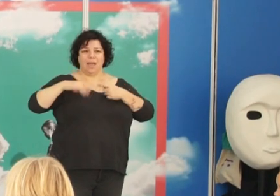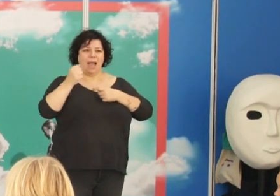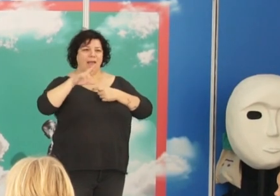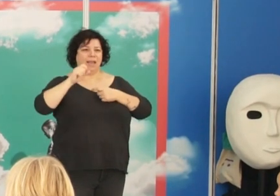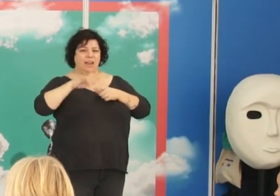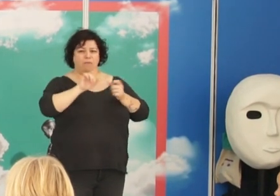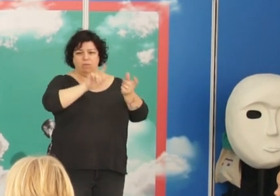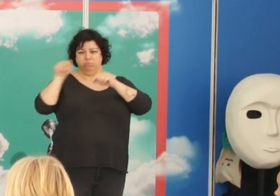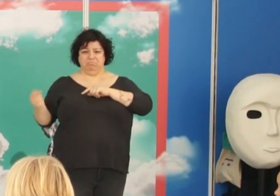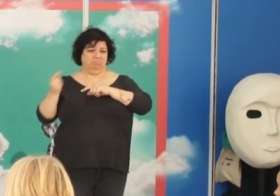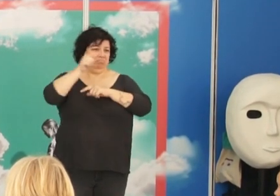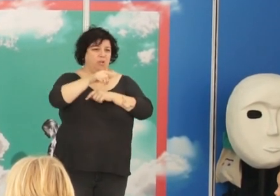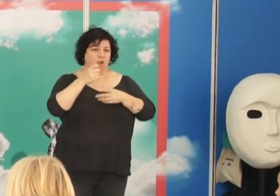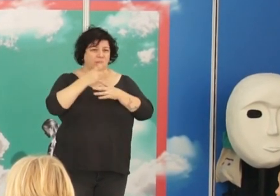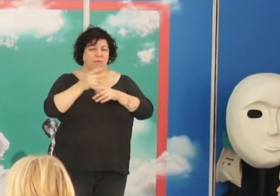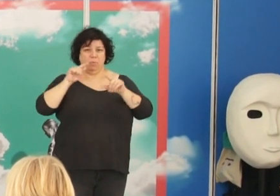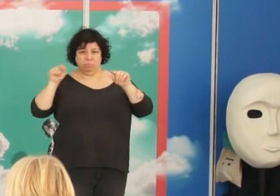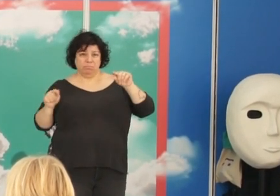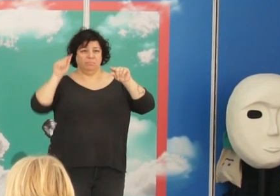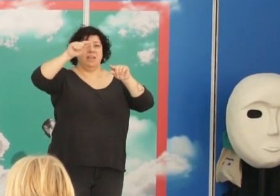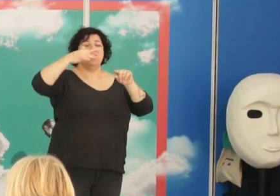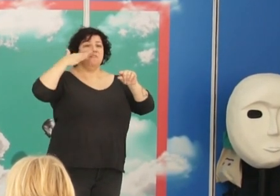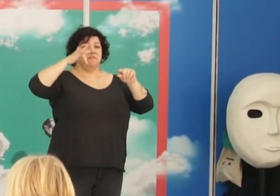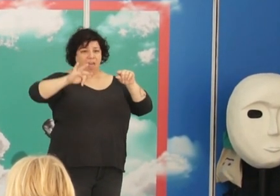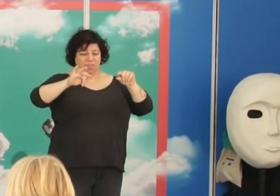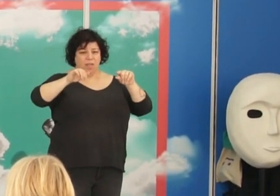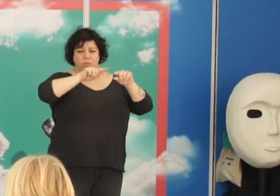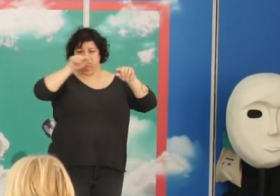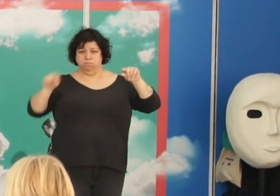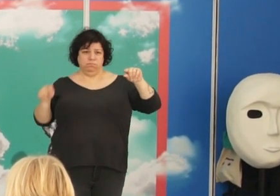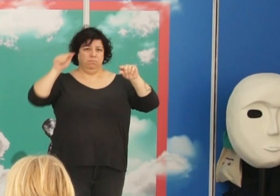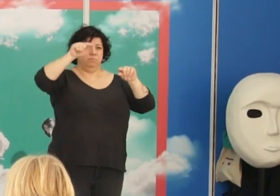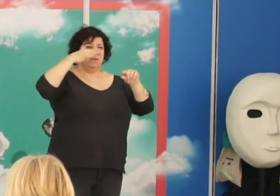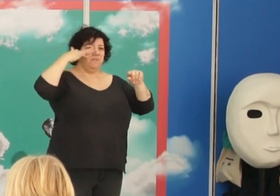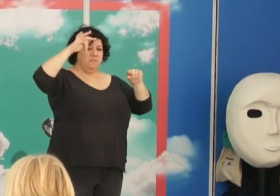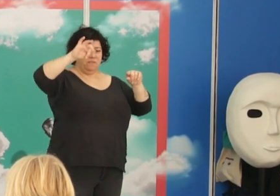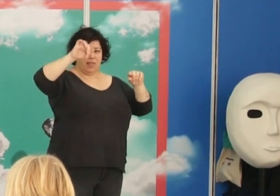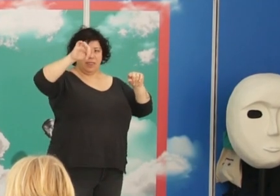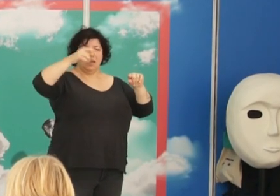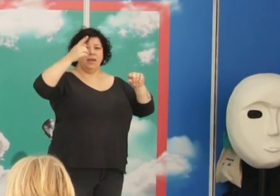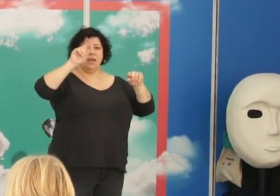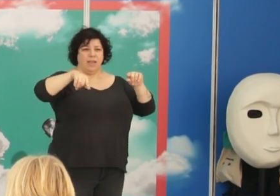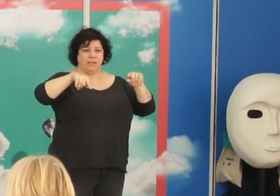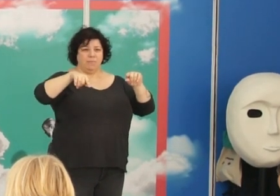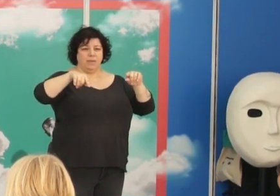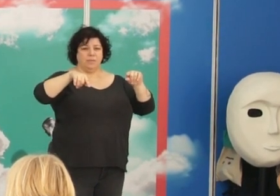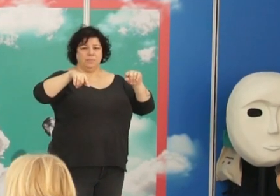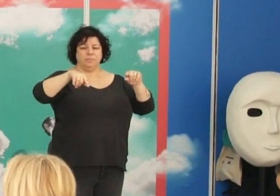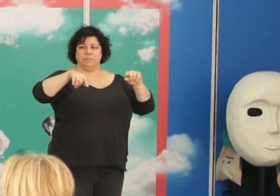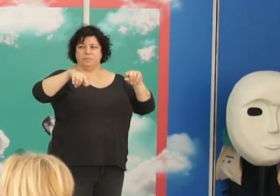viaje de vuelta, de paso, hacia Francia y salieron muchísimas personas también, evidentemente, hacia Francia.